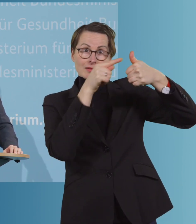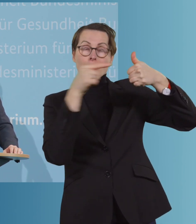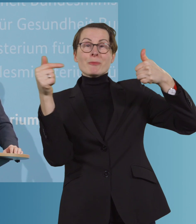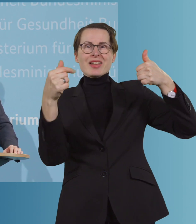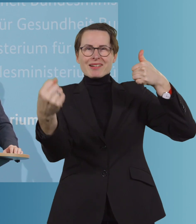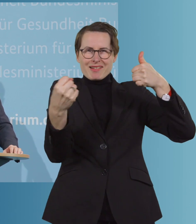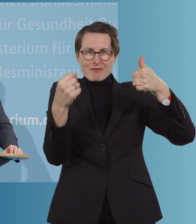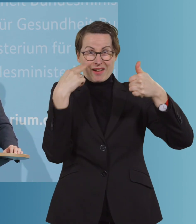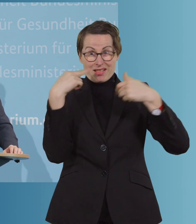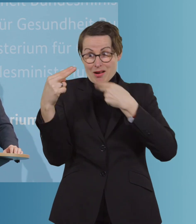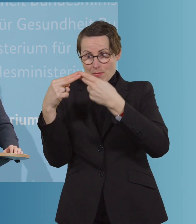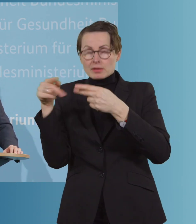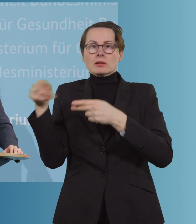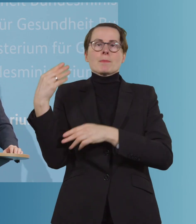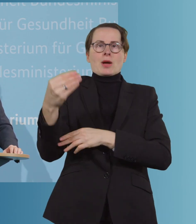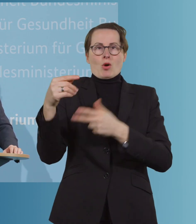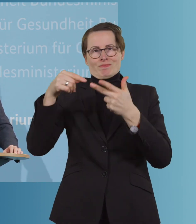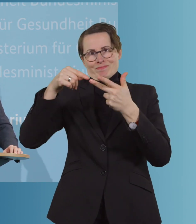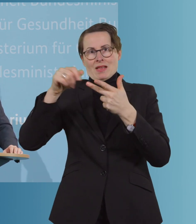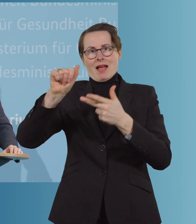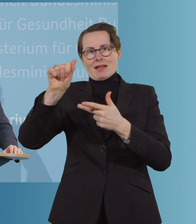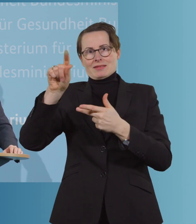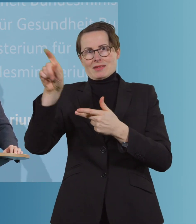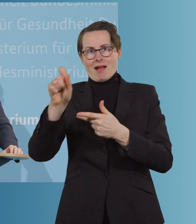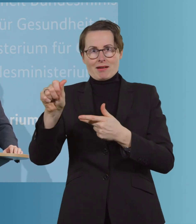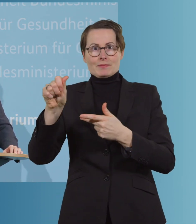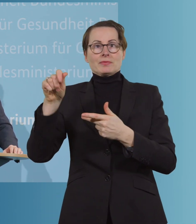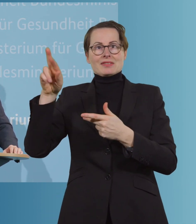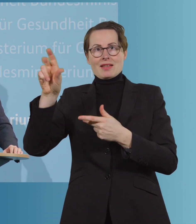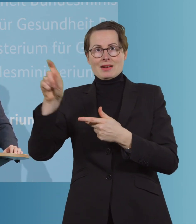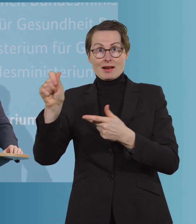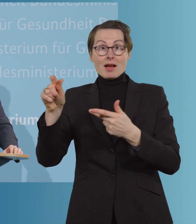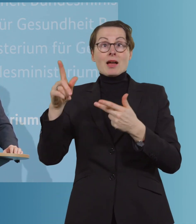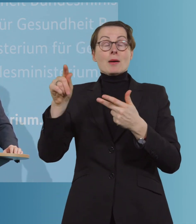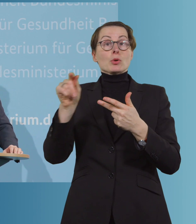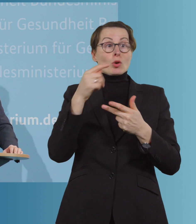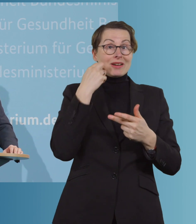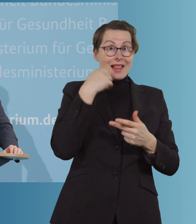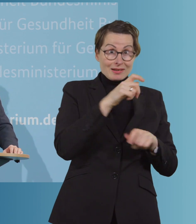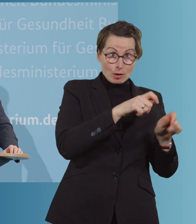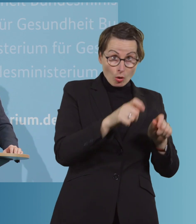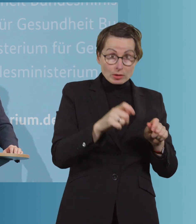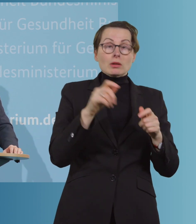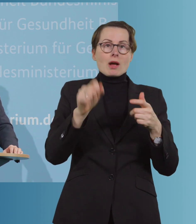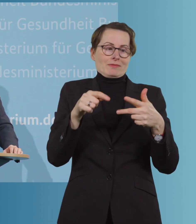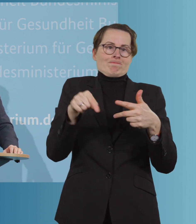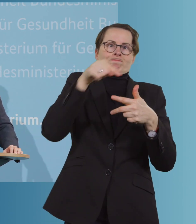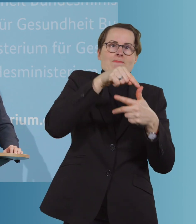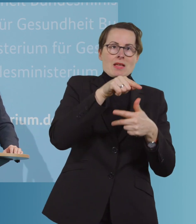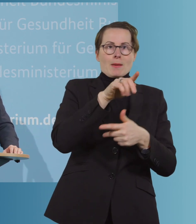umgekehrt auch zusätzlich mehr Impfstoff für die Älteren von BioNTech und Moderna verfügbar. Und wir haben übrigens